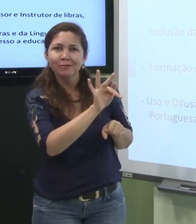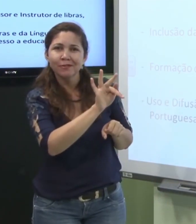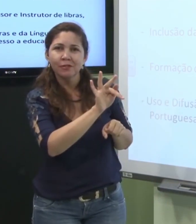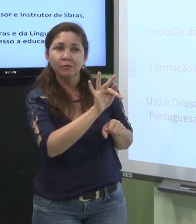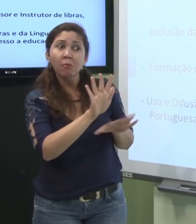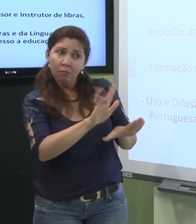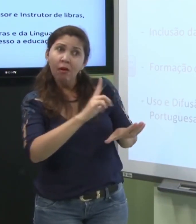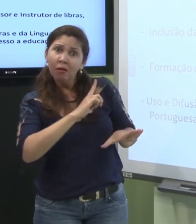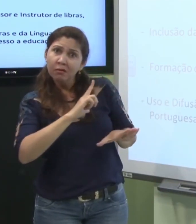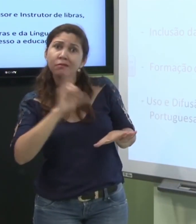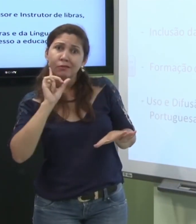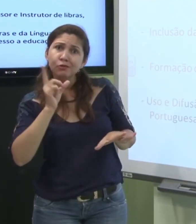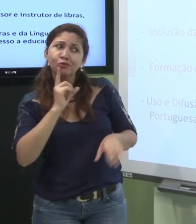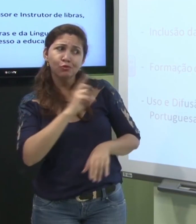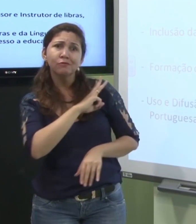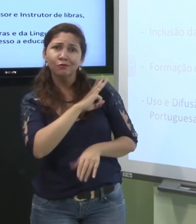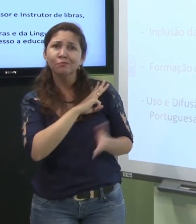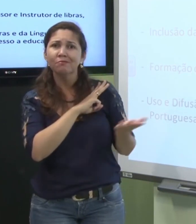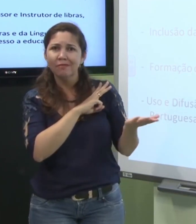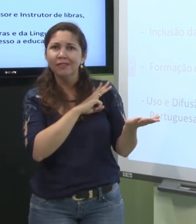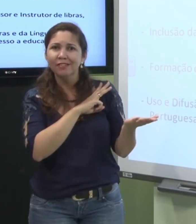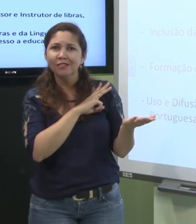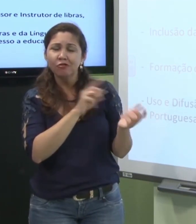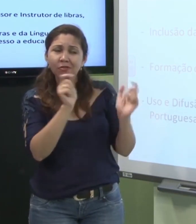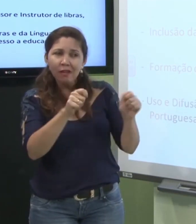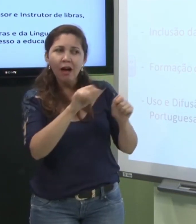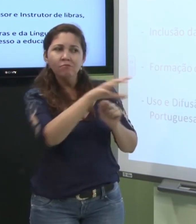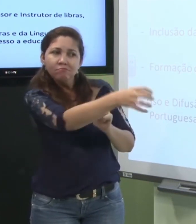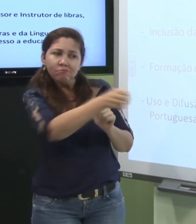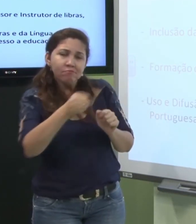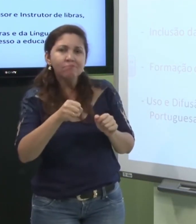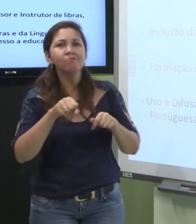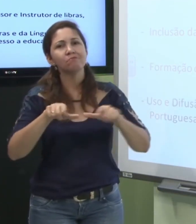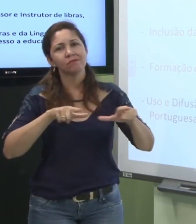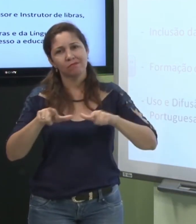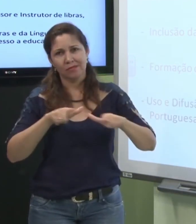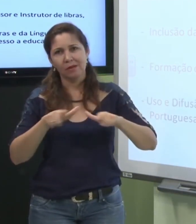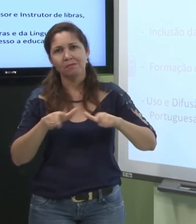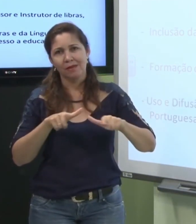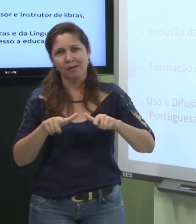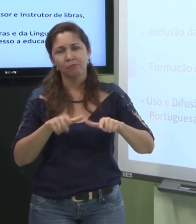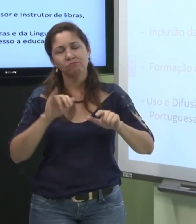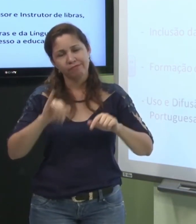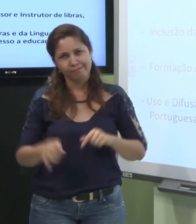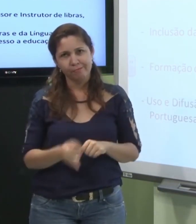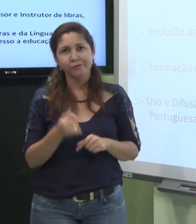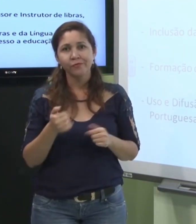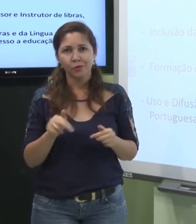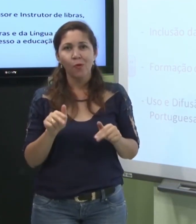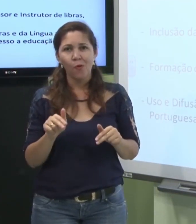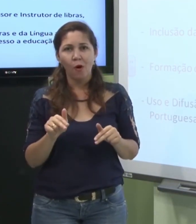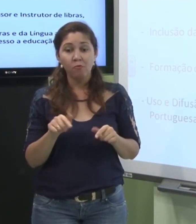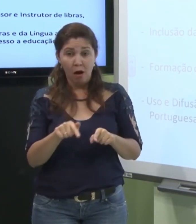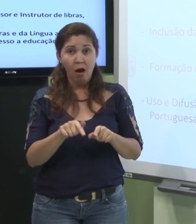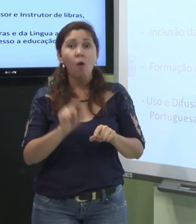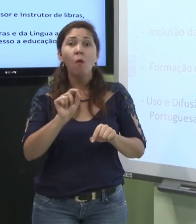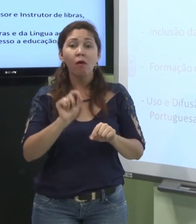e os surdos só tem o ensino médio então eles precisam aproveitar esses surdos para trabalhar para